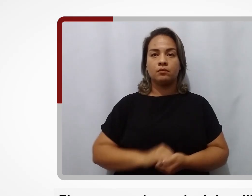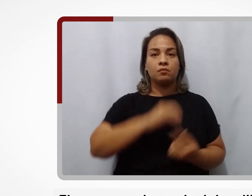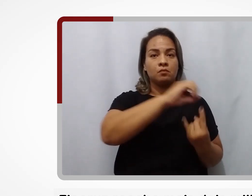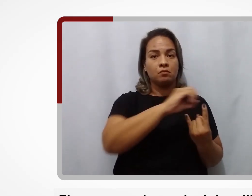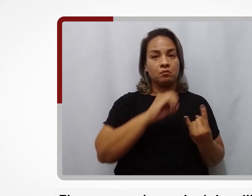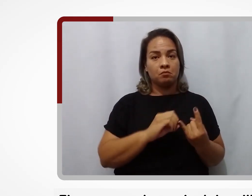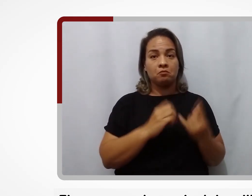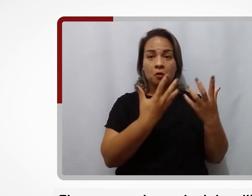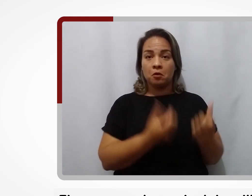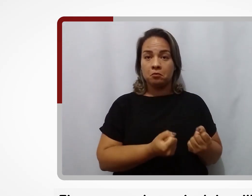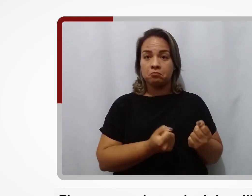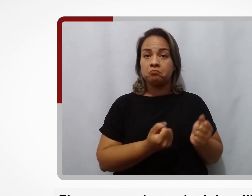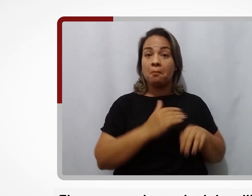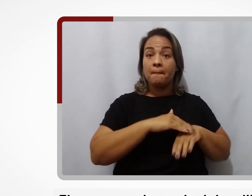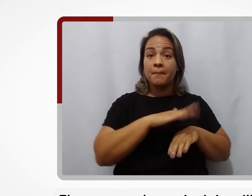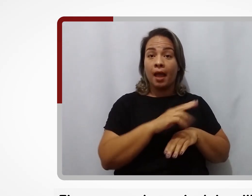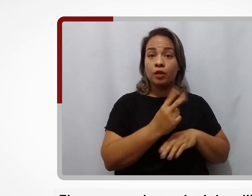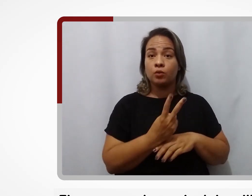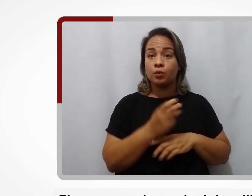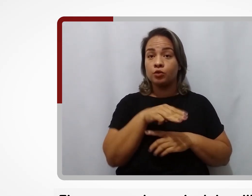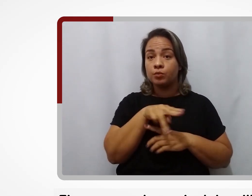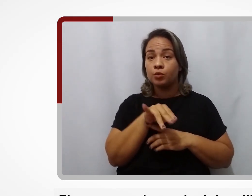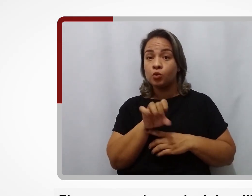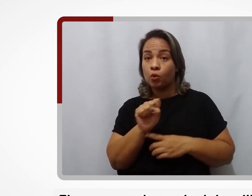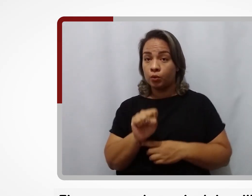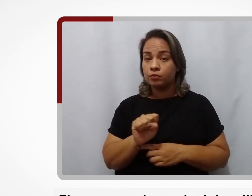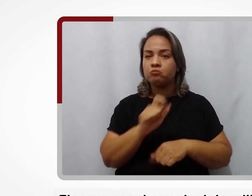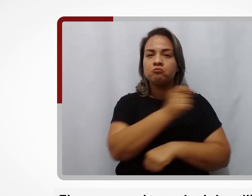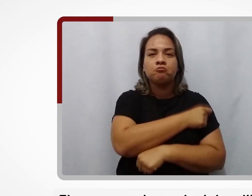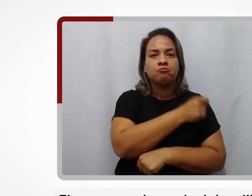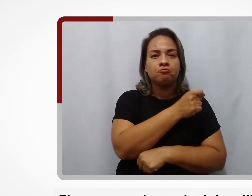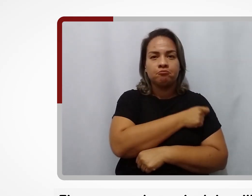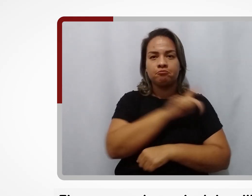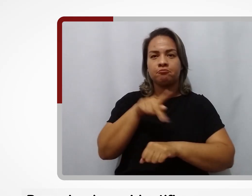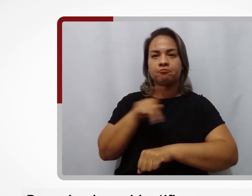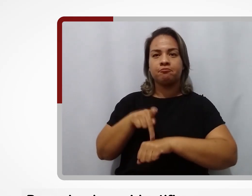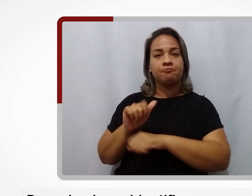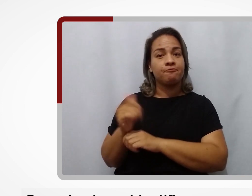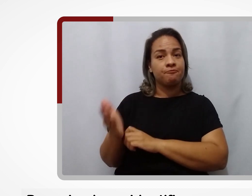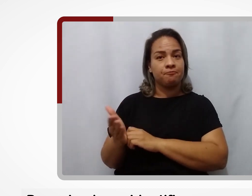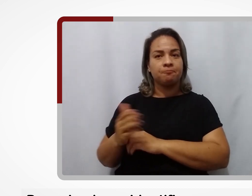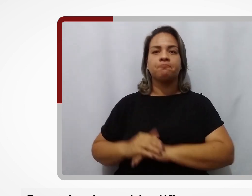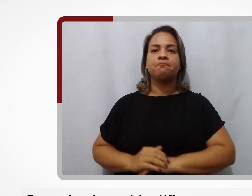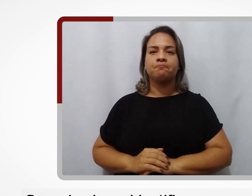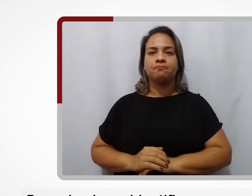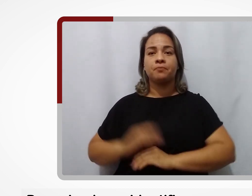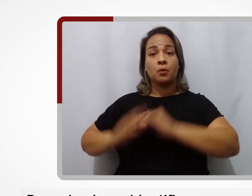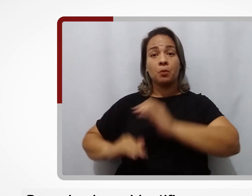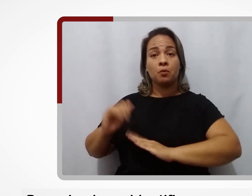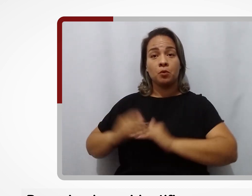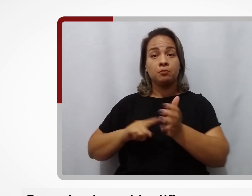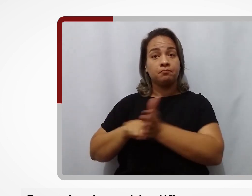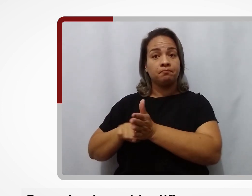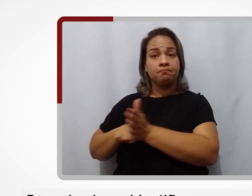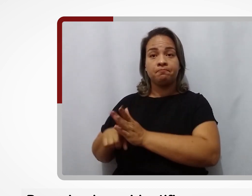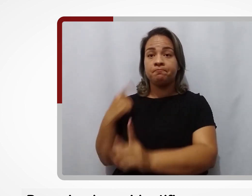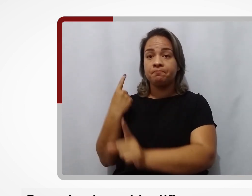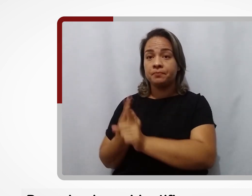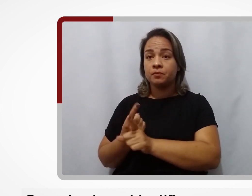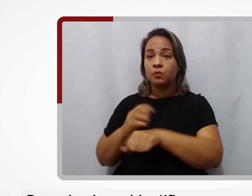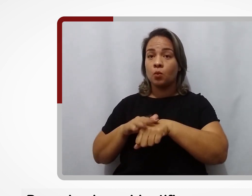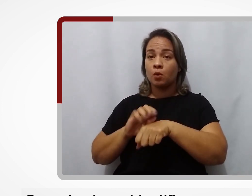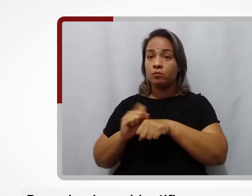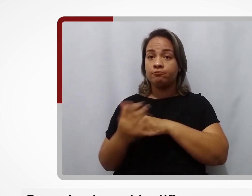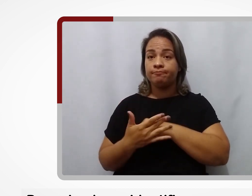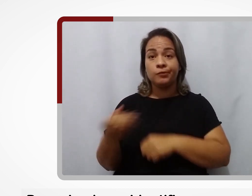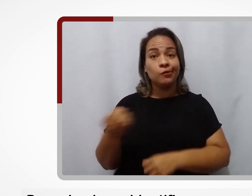Fiocruz recebe mais 2 milhões de vacinas importadas. Pesquisadores identificam novas linhagens